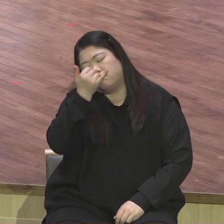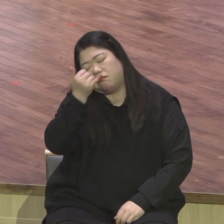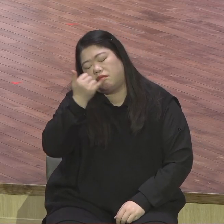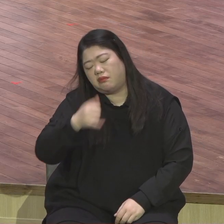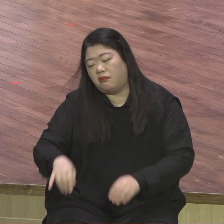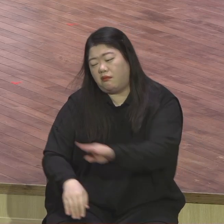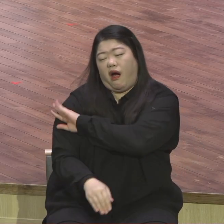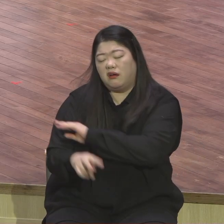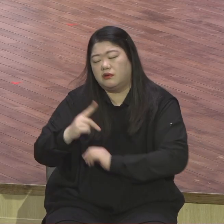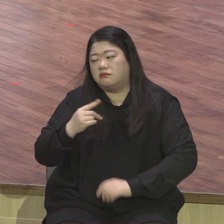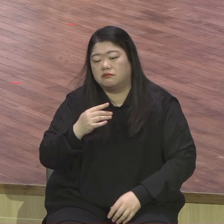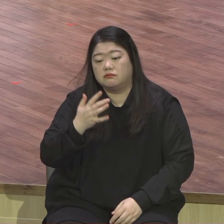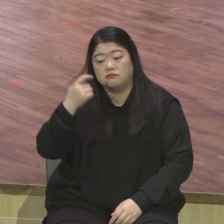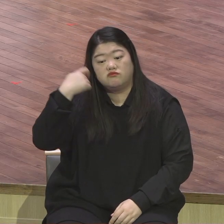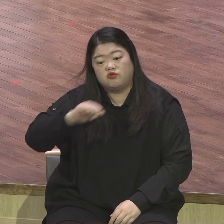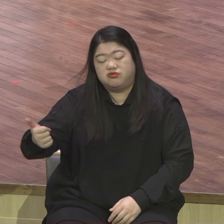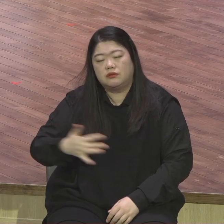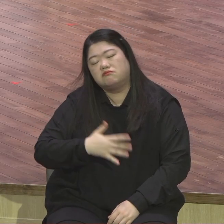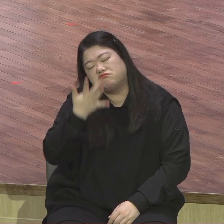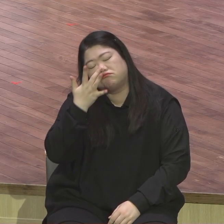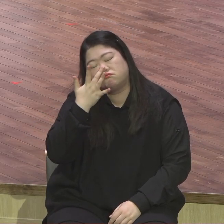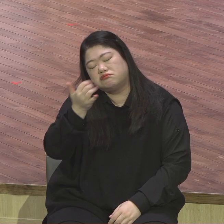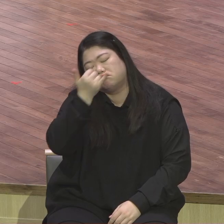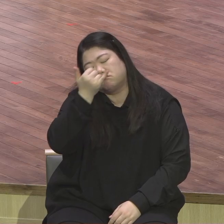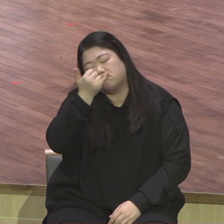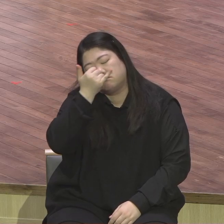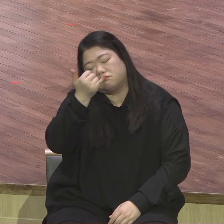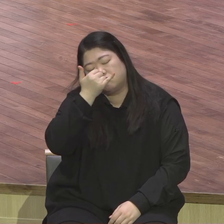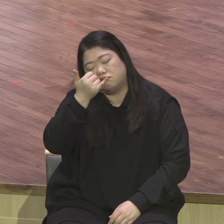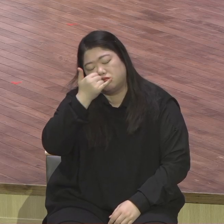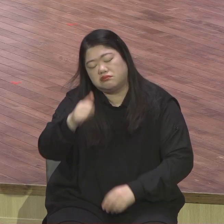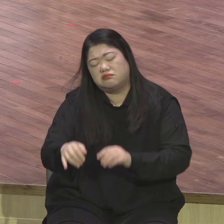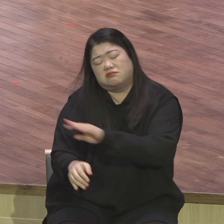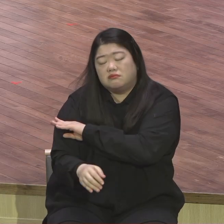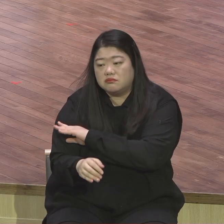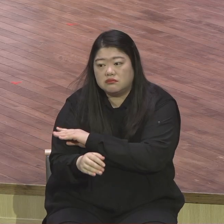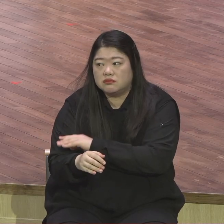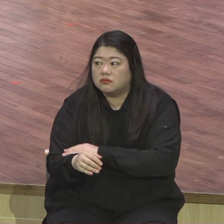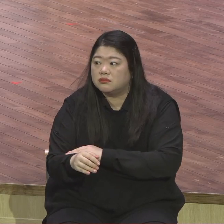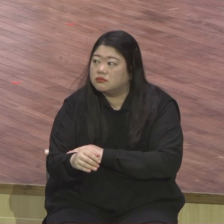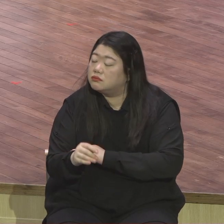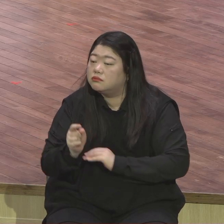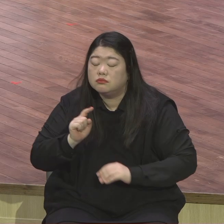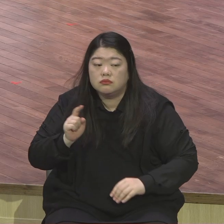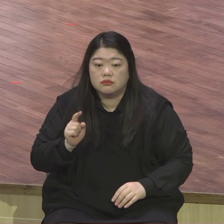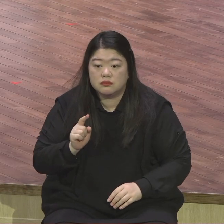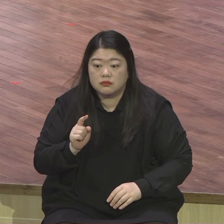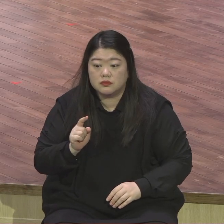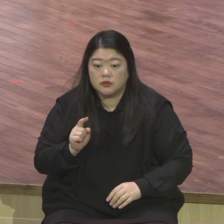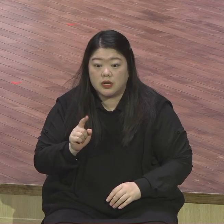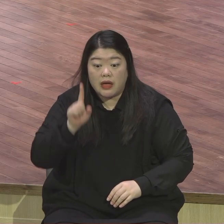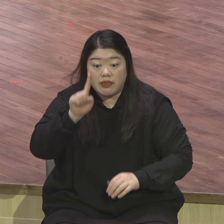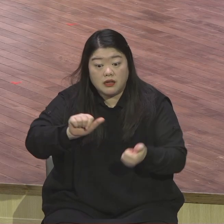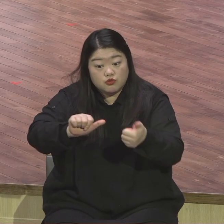그 이유가 어디 있어요 이 베드로는 베나산에 처음이 그 바탕이 되어 있었어요